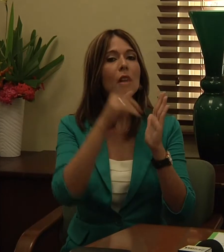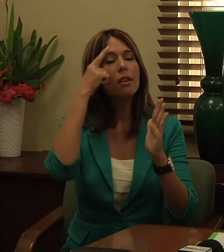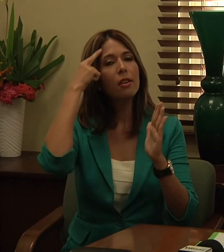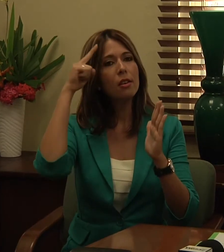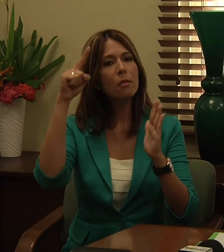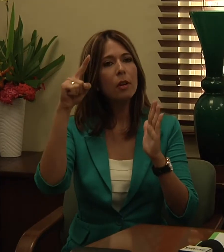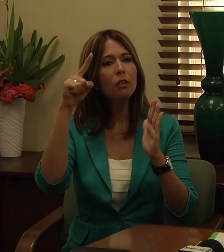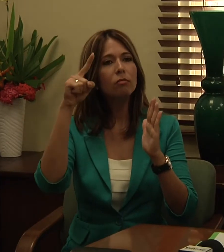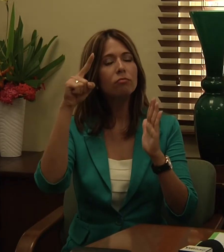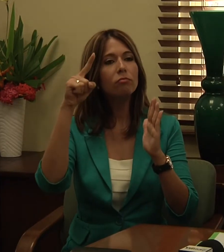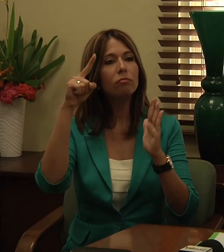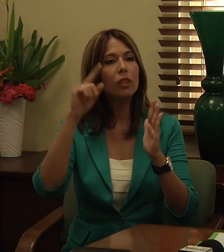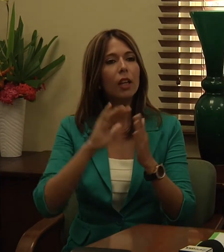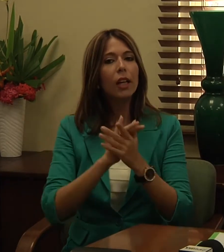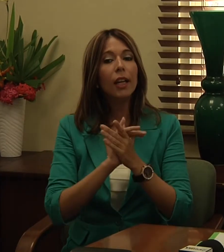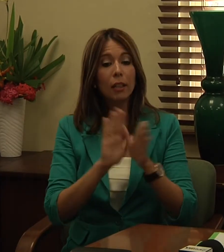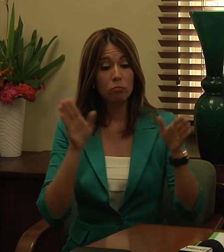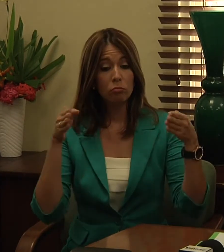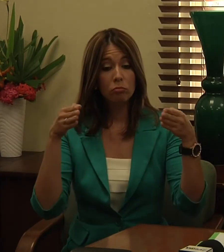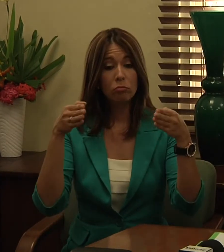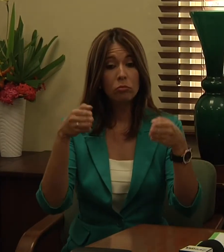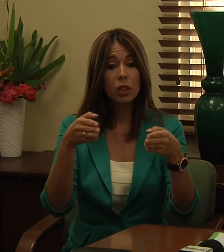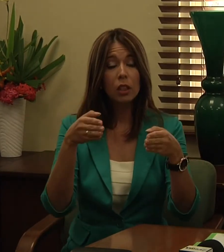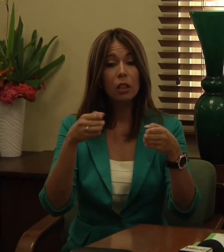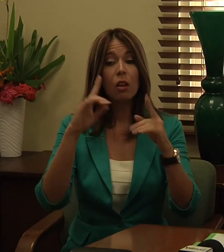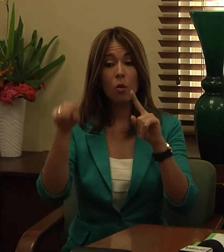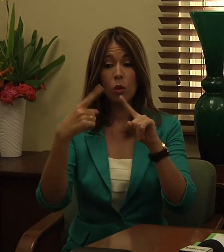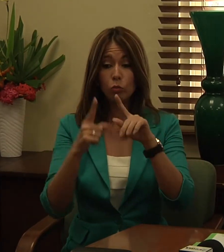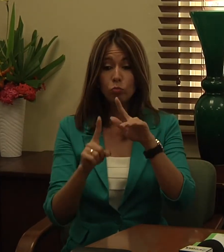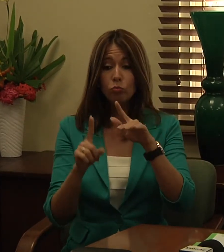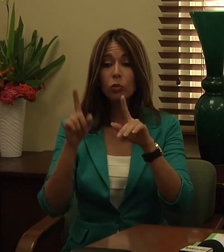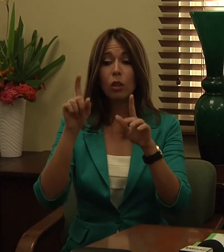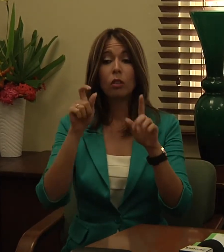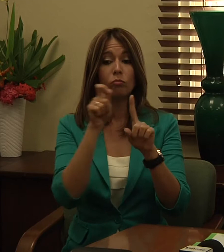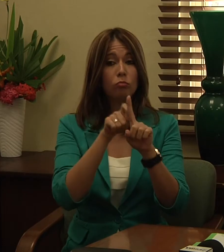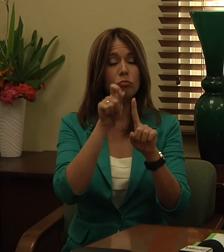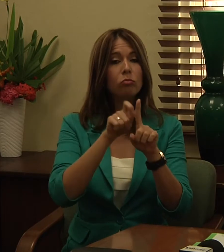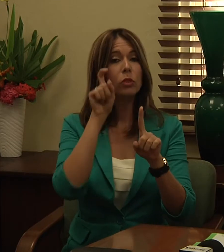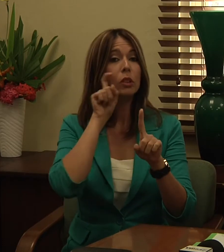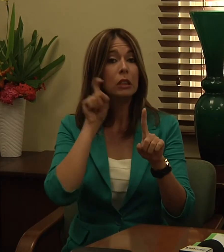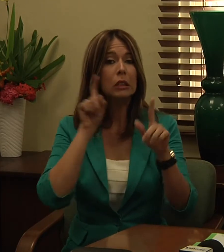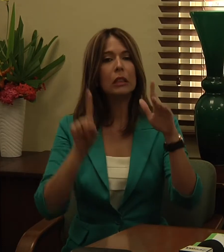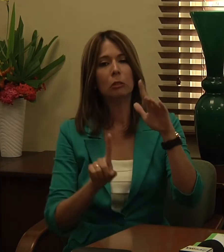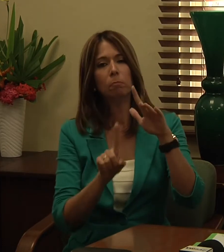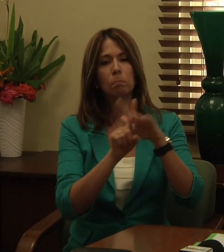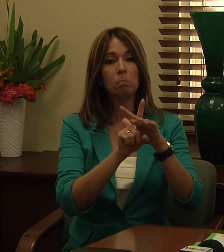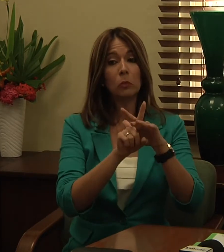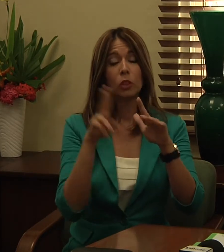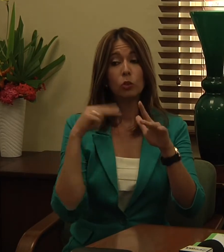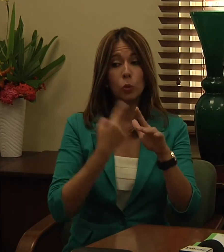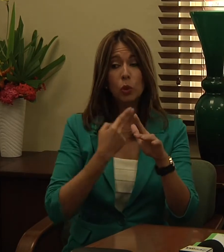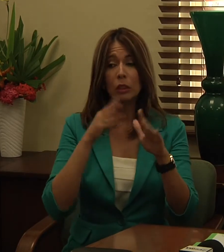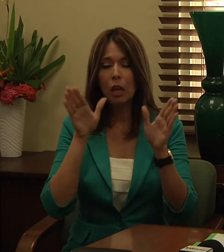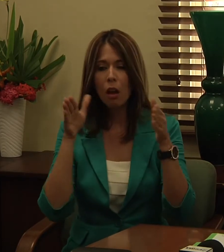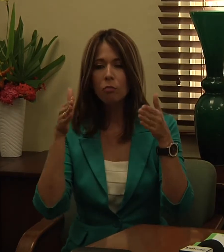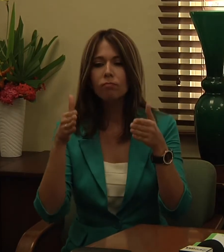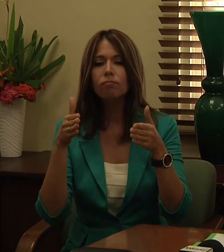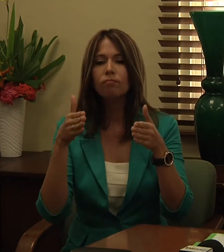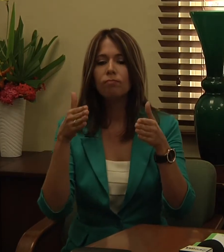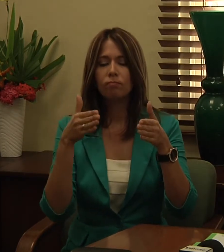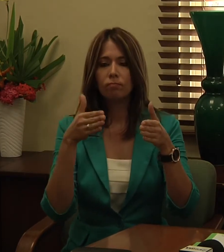el poder atender los casos que nos llegan al decanato que podamos también